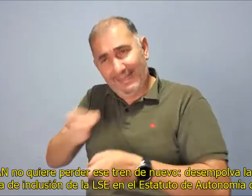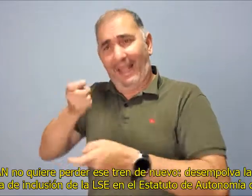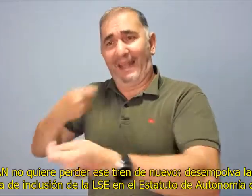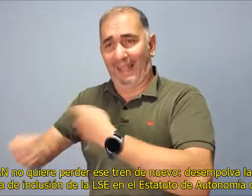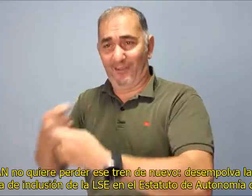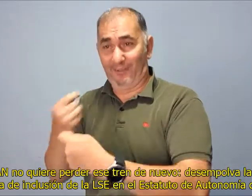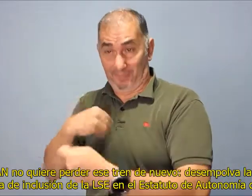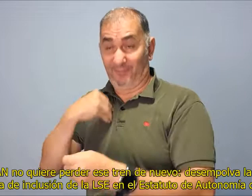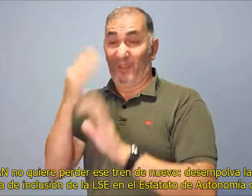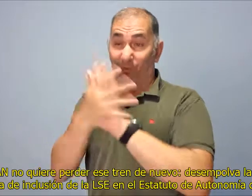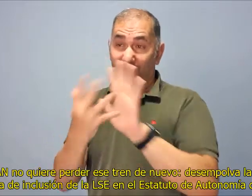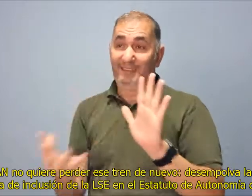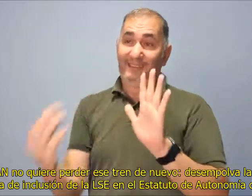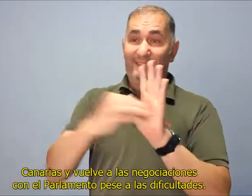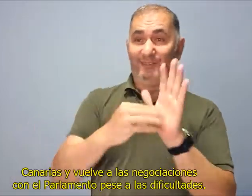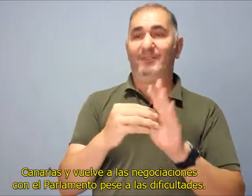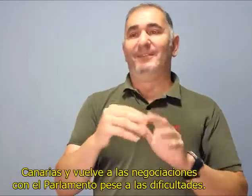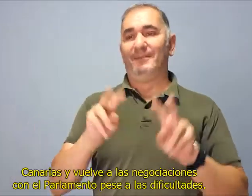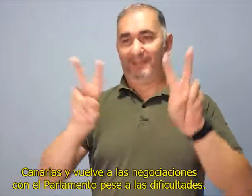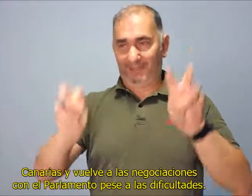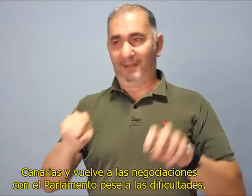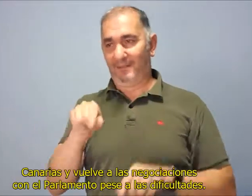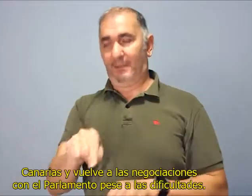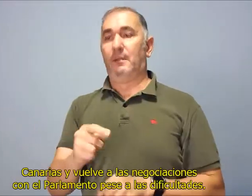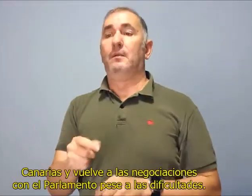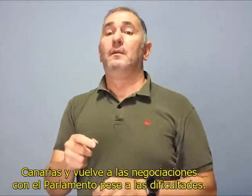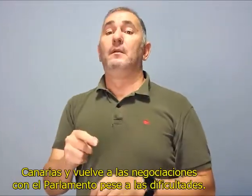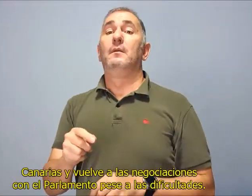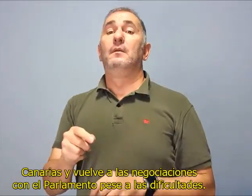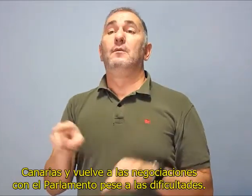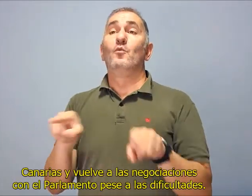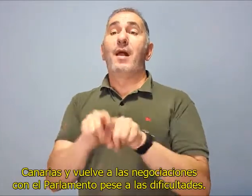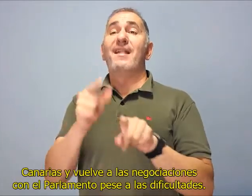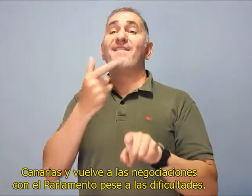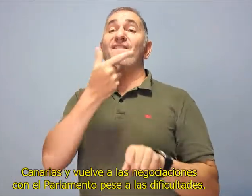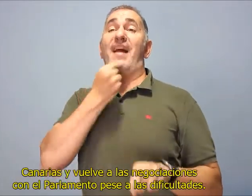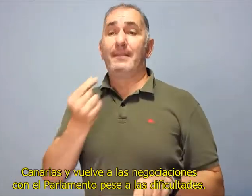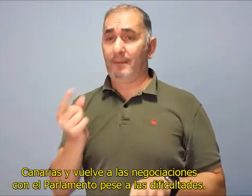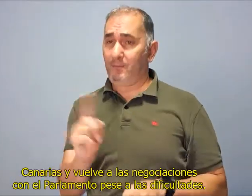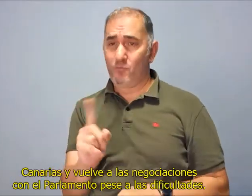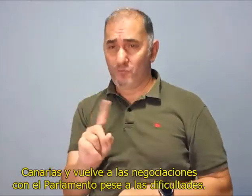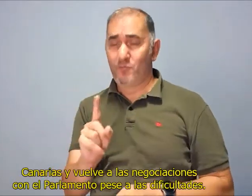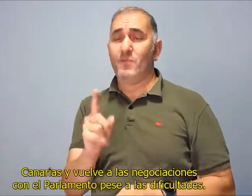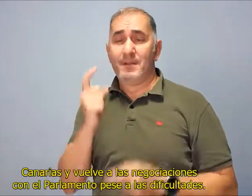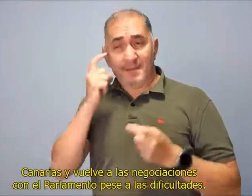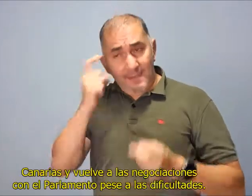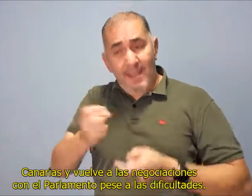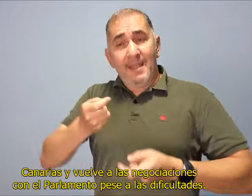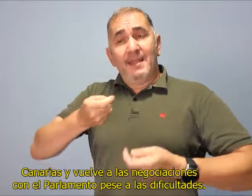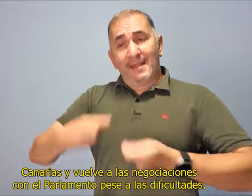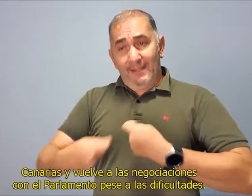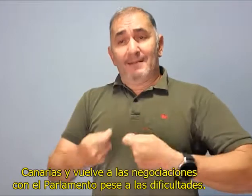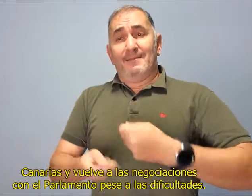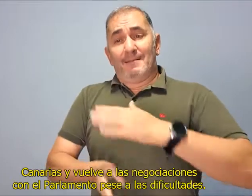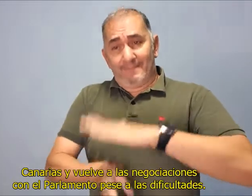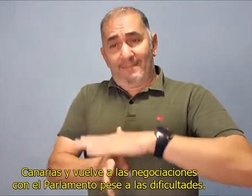de Canarias y vuelve a las negociaciones con el Parlamento pese a las